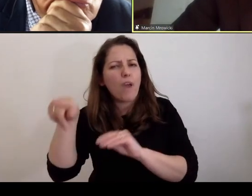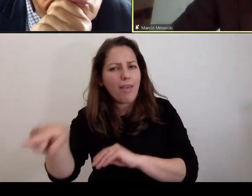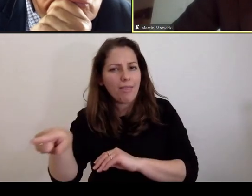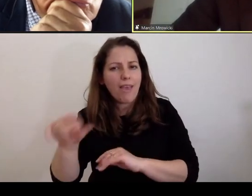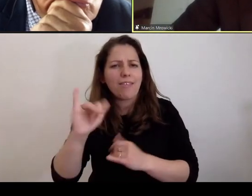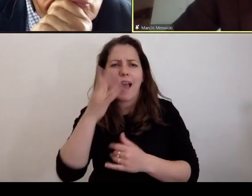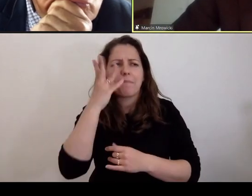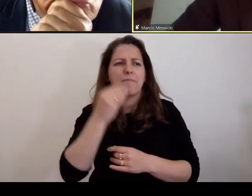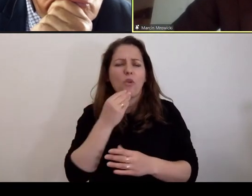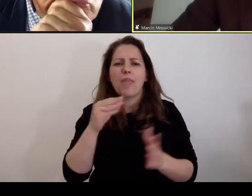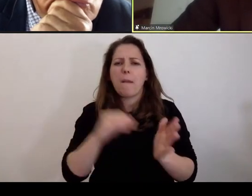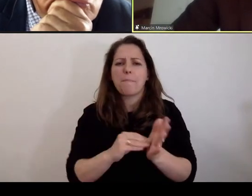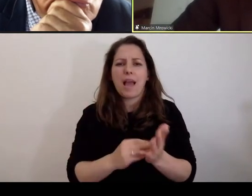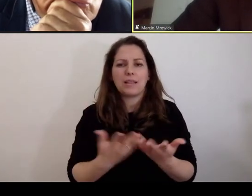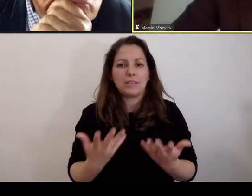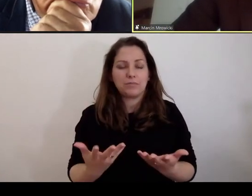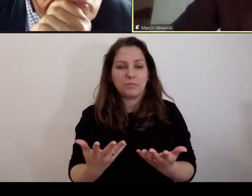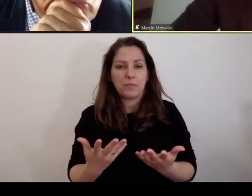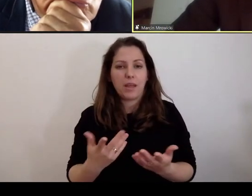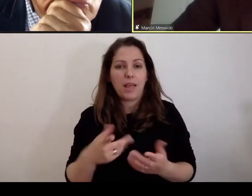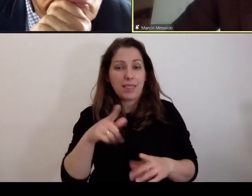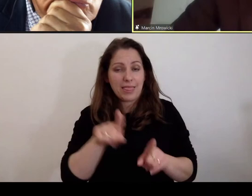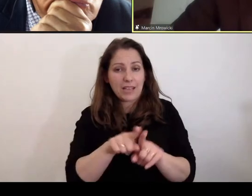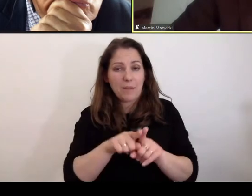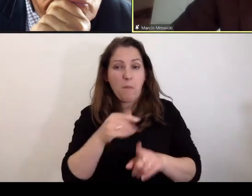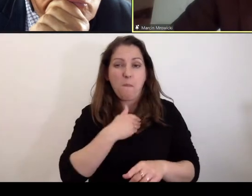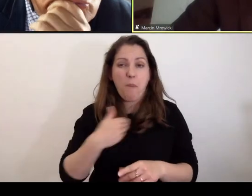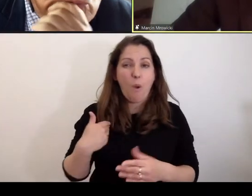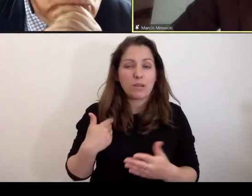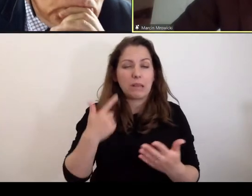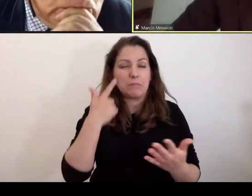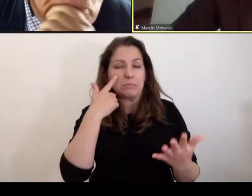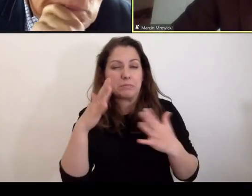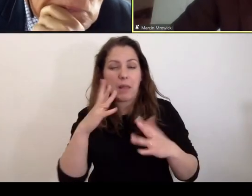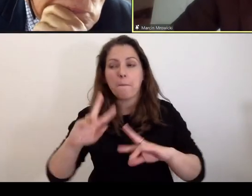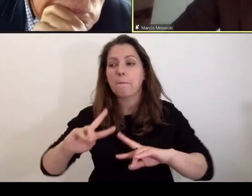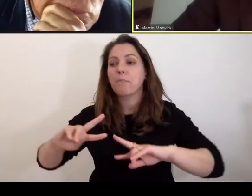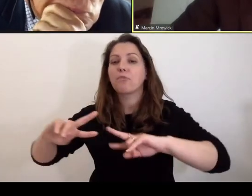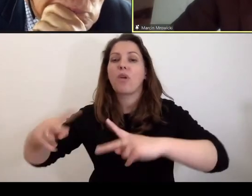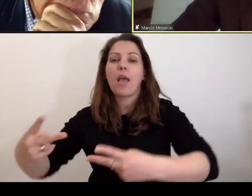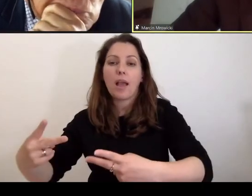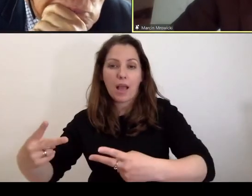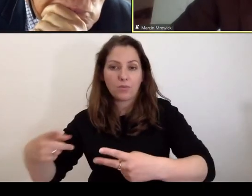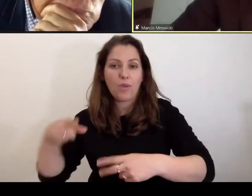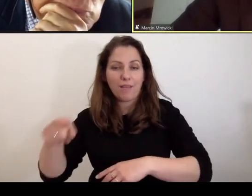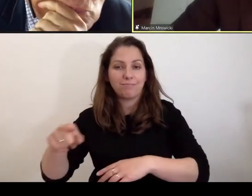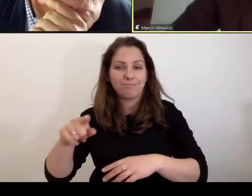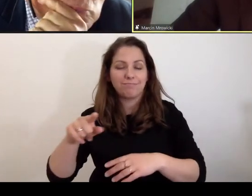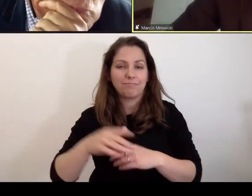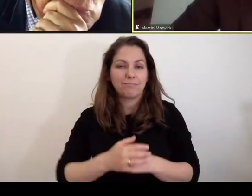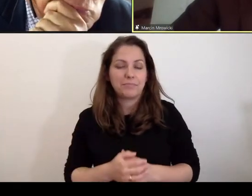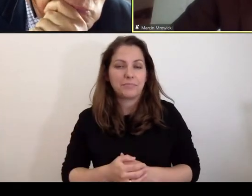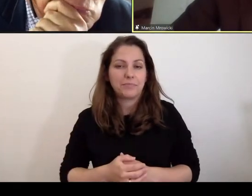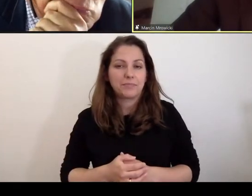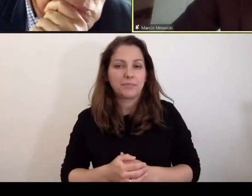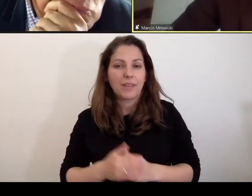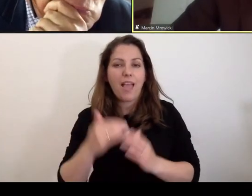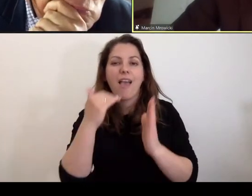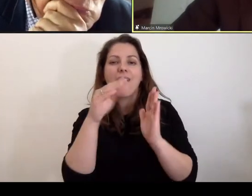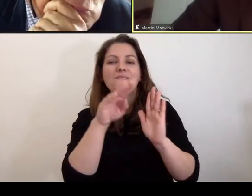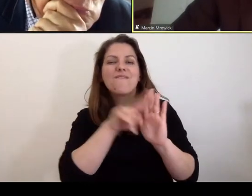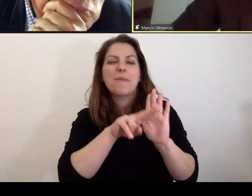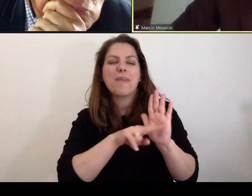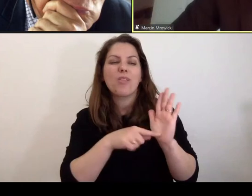wygląda, czy tak jak w Polsce mniej więcej przekazuje się taką karteluszkę, na której są wymienione